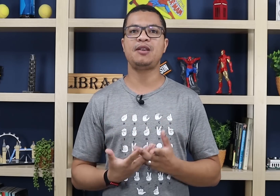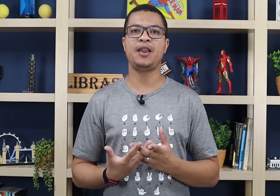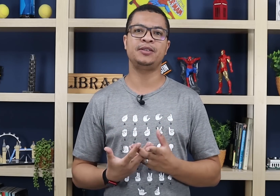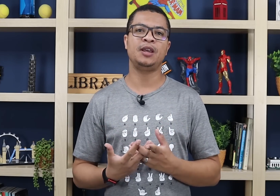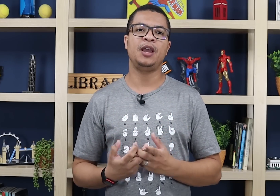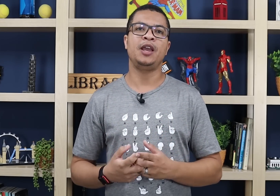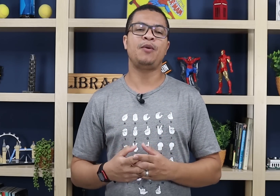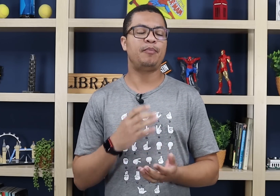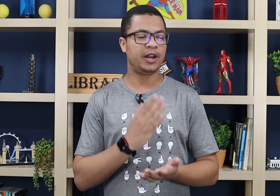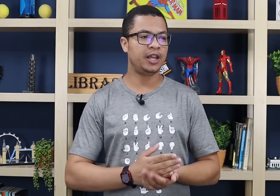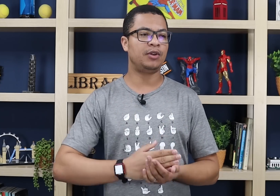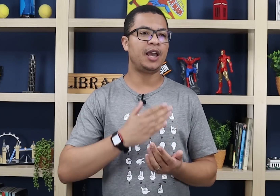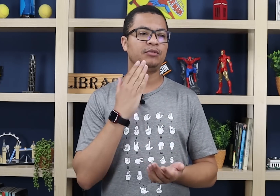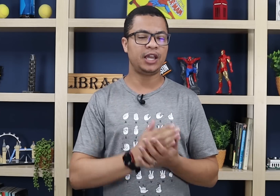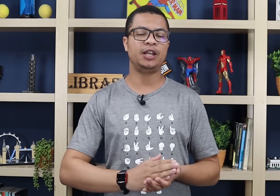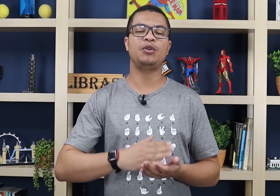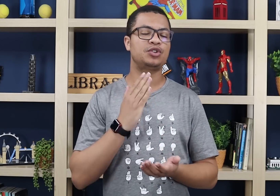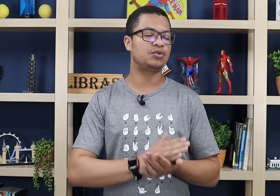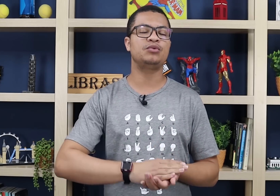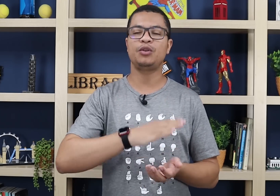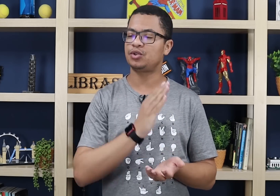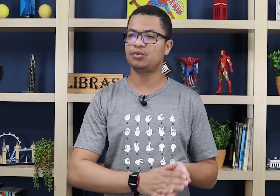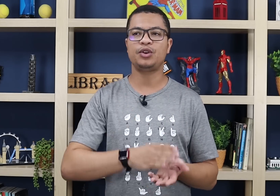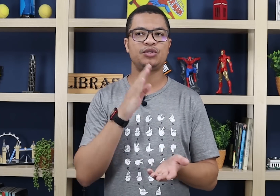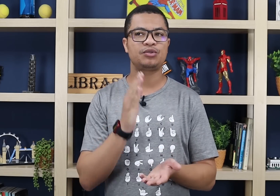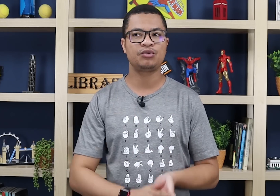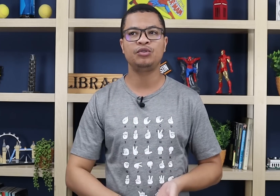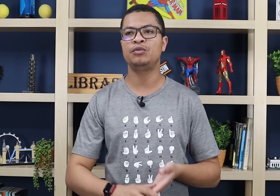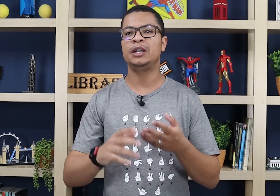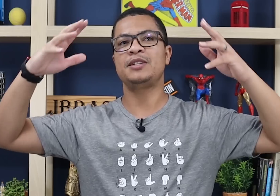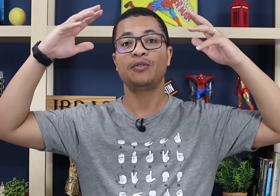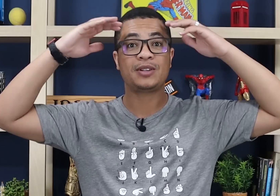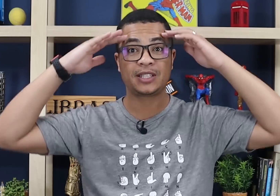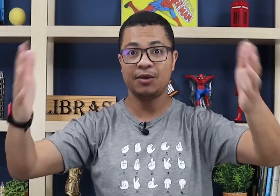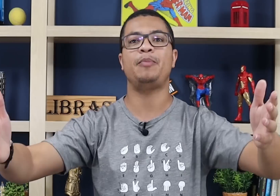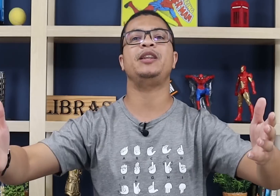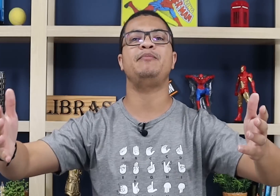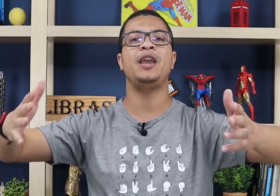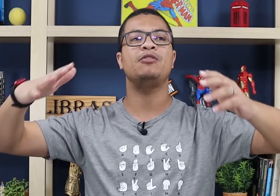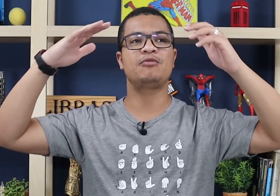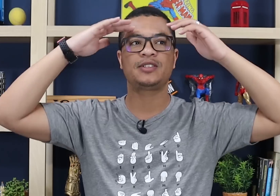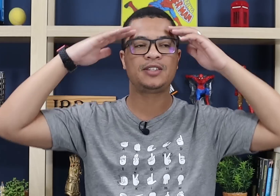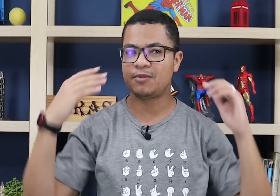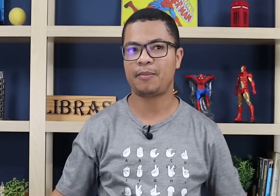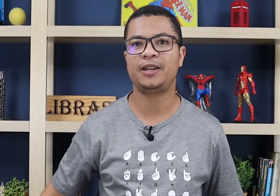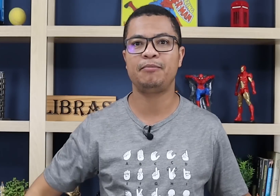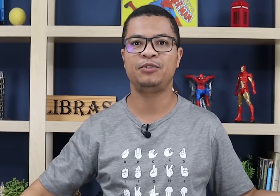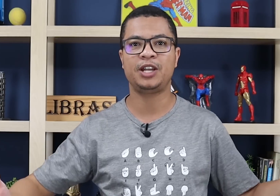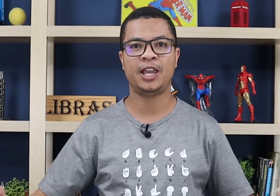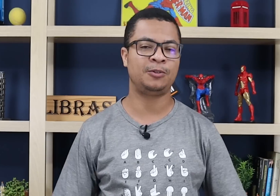sinais? Eu aprendo lá, eu tento, eu estudo, eu estudo, eu estudo, mas eu não consigo aprender bem, não consigo aprender direito.